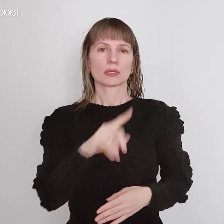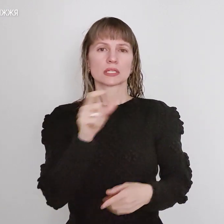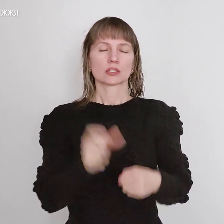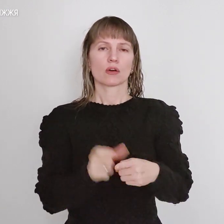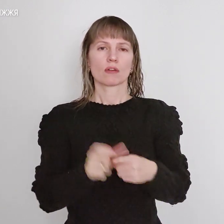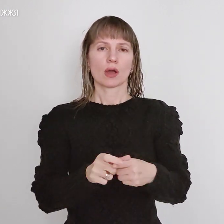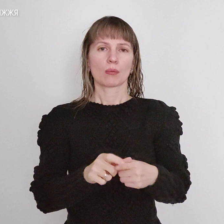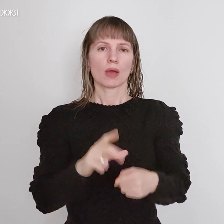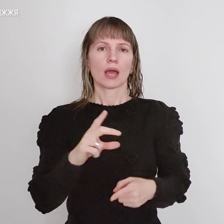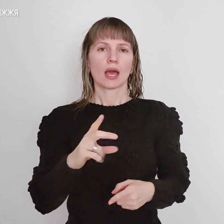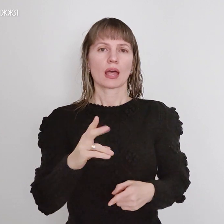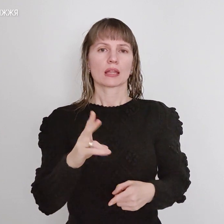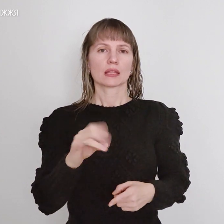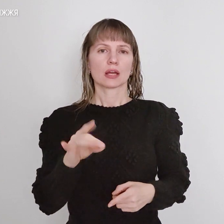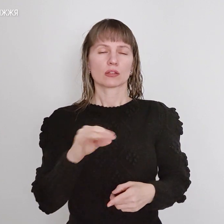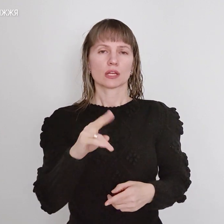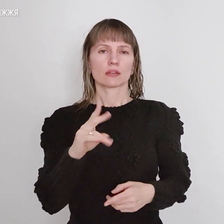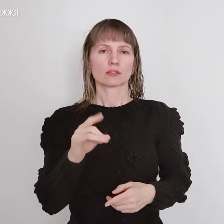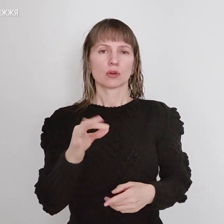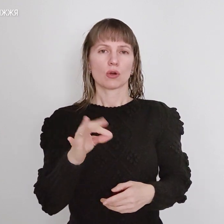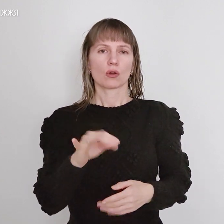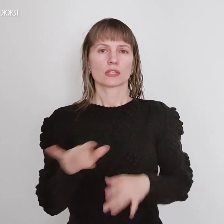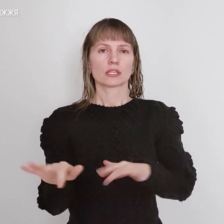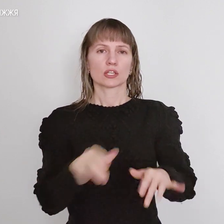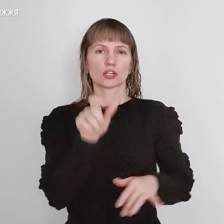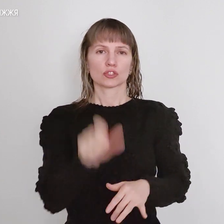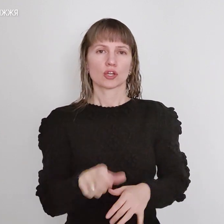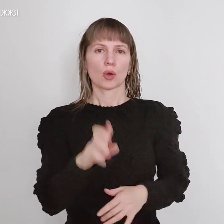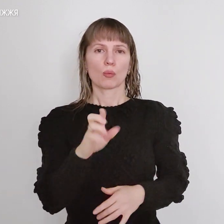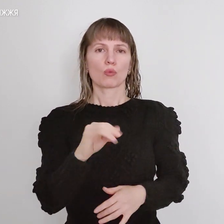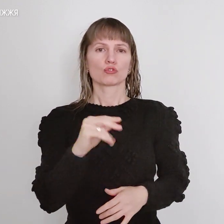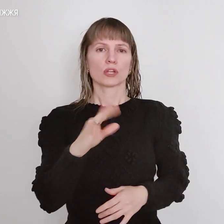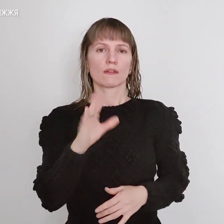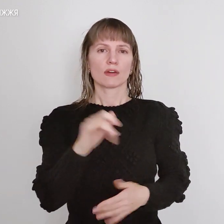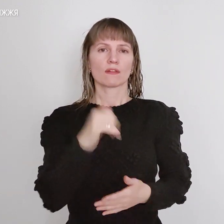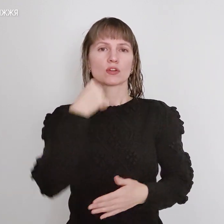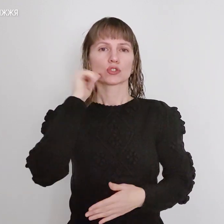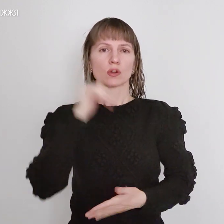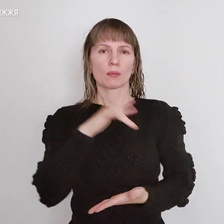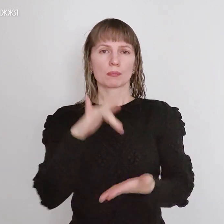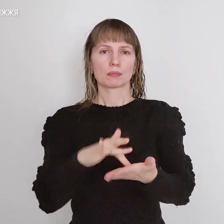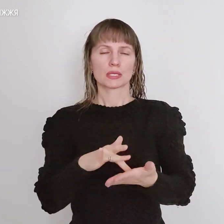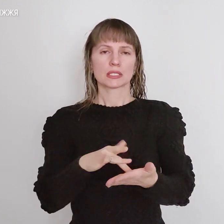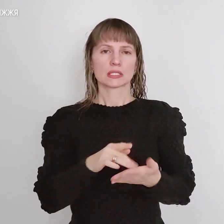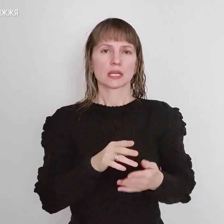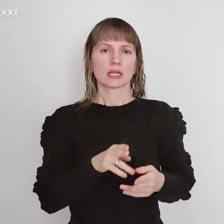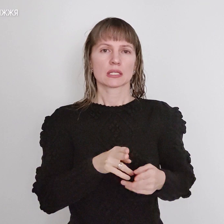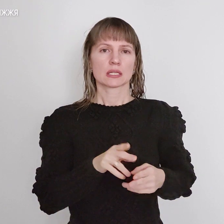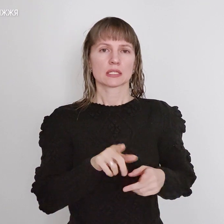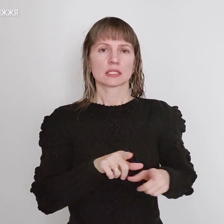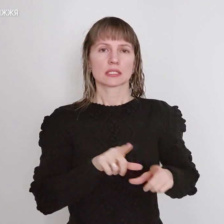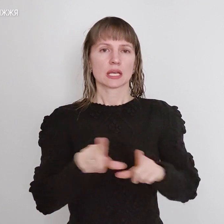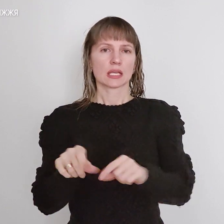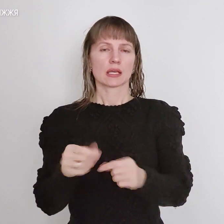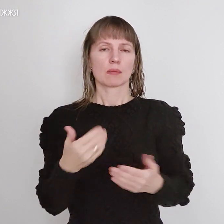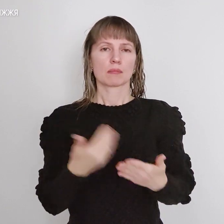енергодарівського громадського діяча Віктора Пучнева, вчора у місто заїхало близько 100 одиниць техніки